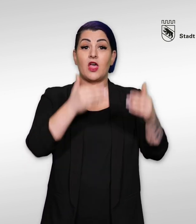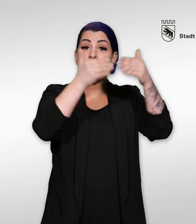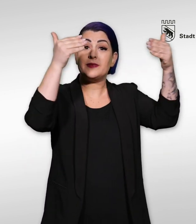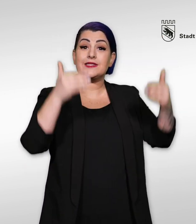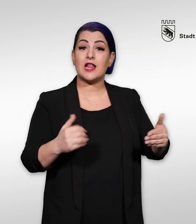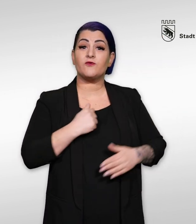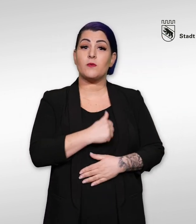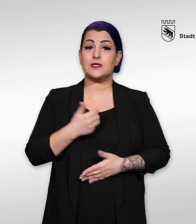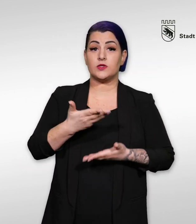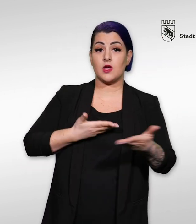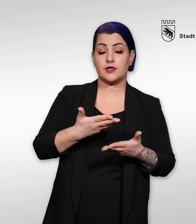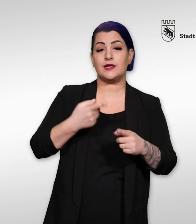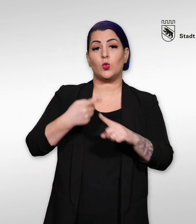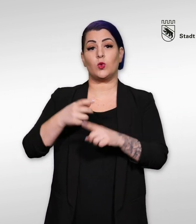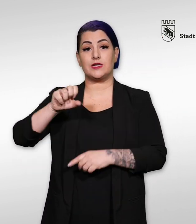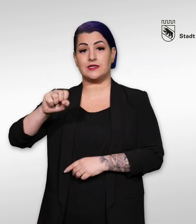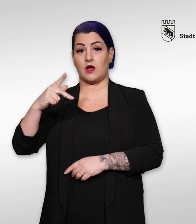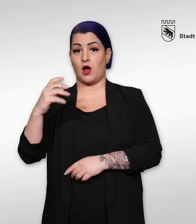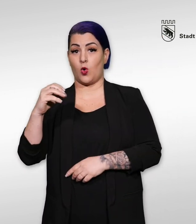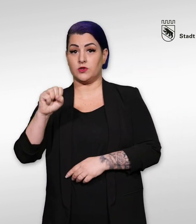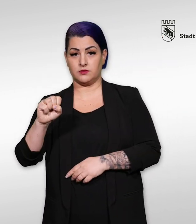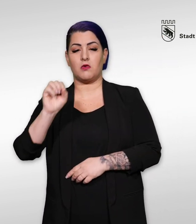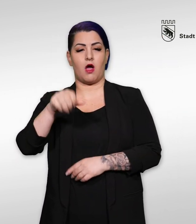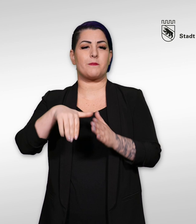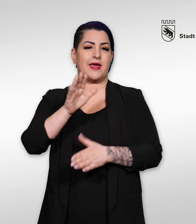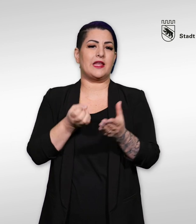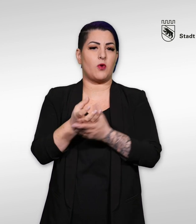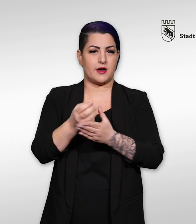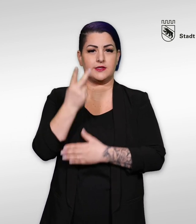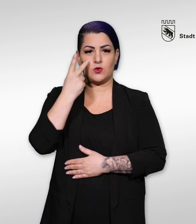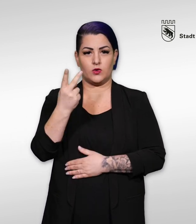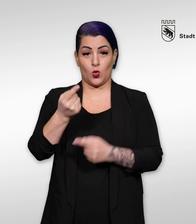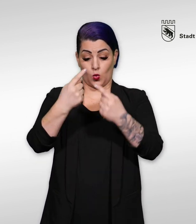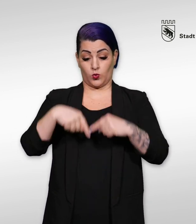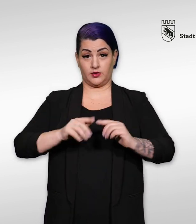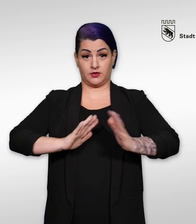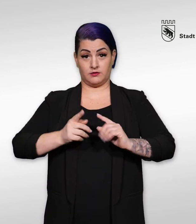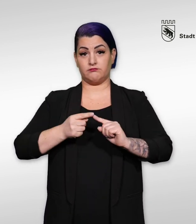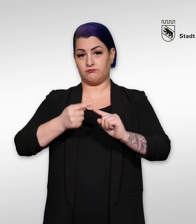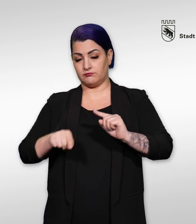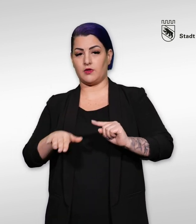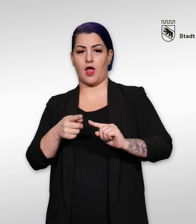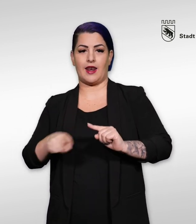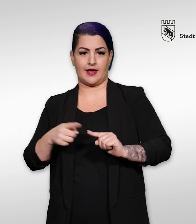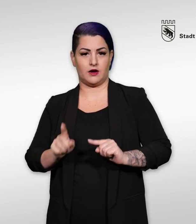Auf der Webseite des Sozialdienstes und das GOES finden Sie mehr Informationen. Sie finden die Links unter diesem Video.